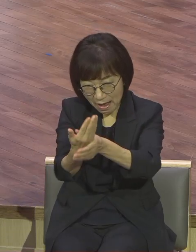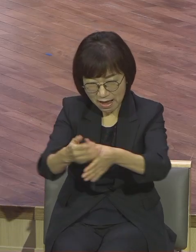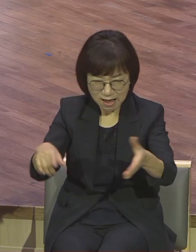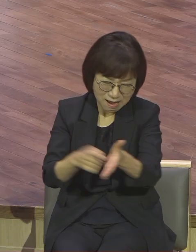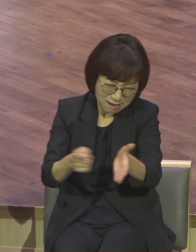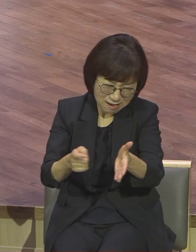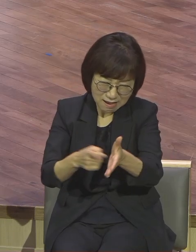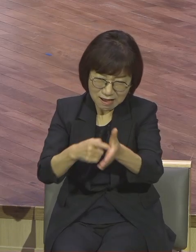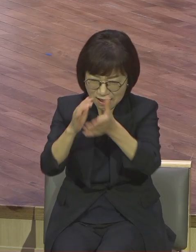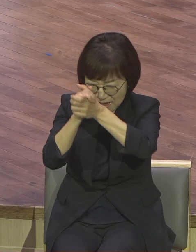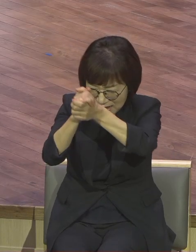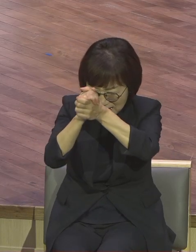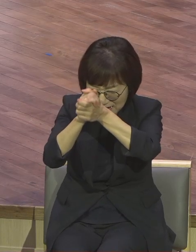염려가 떠나질 않아요